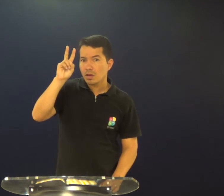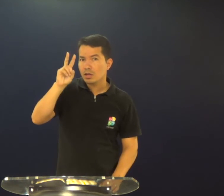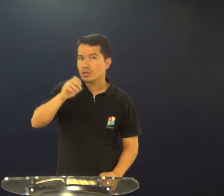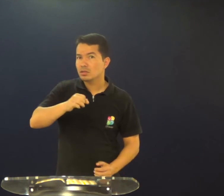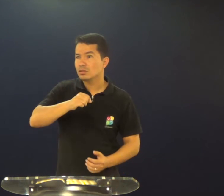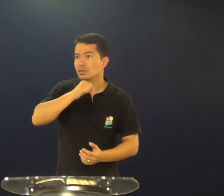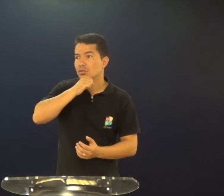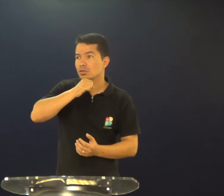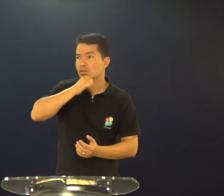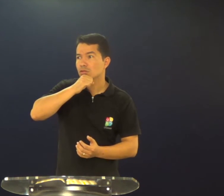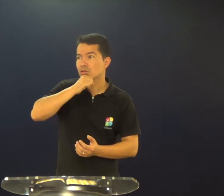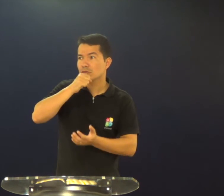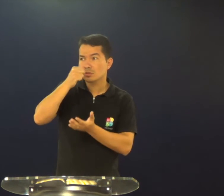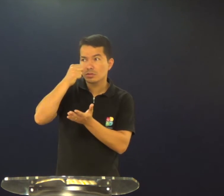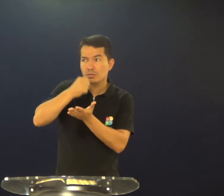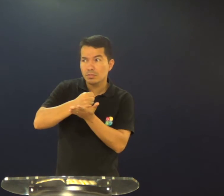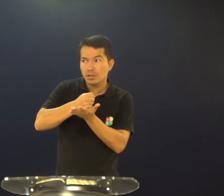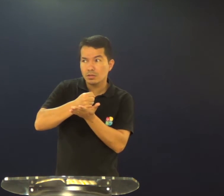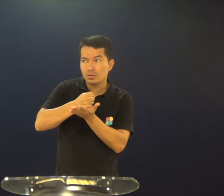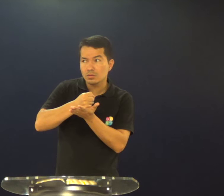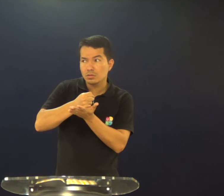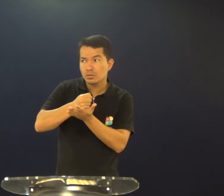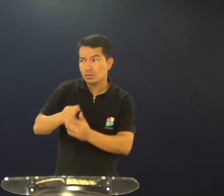você se lembra no Velho Testamento?